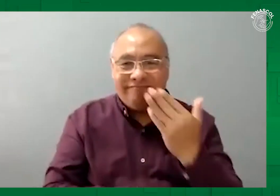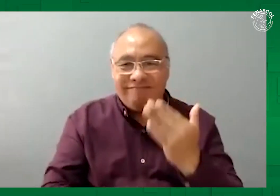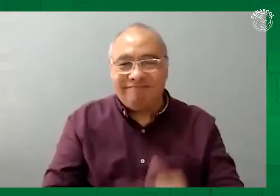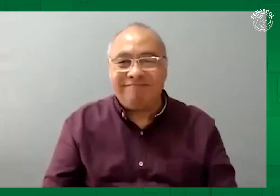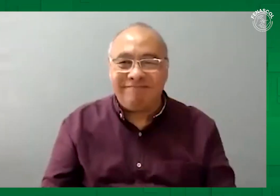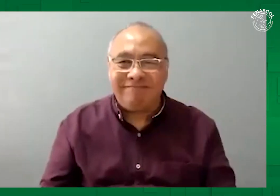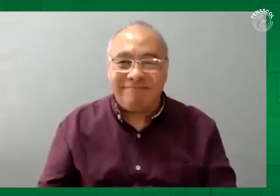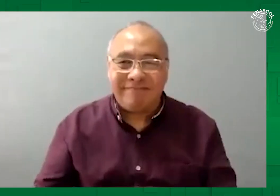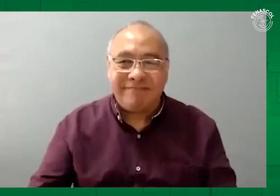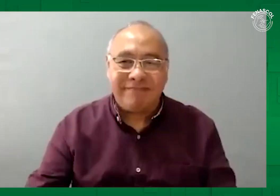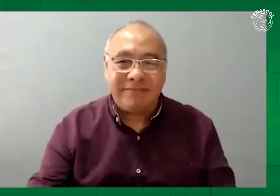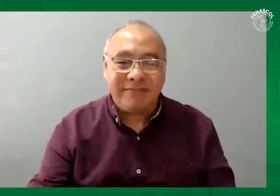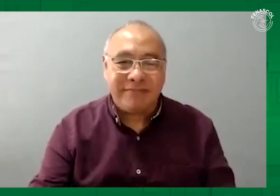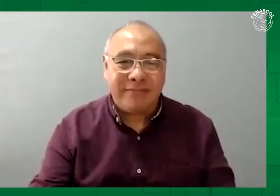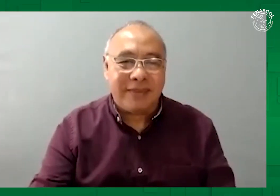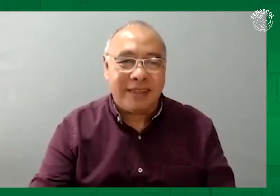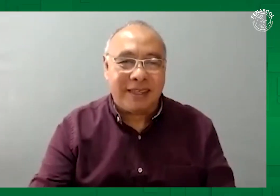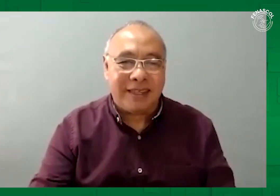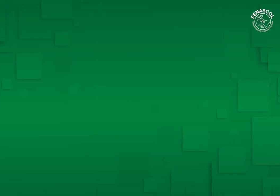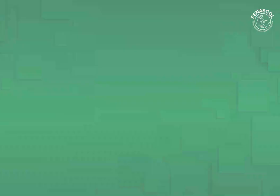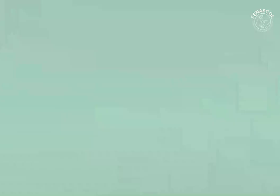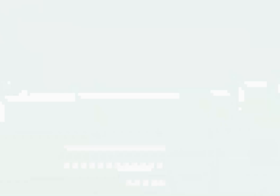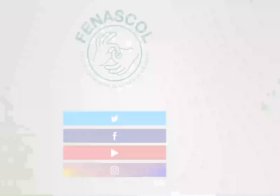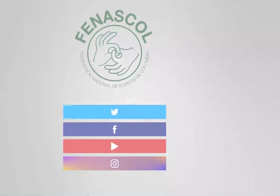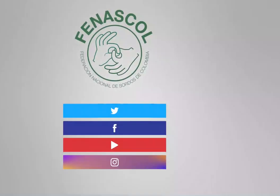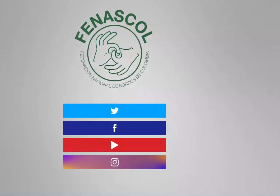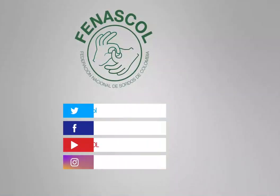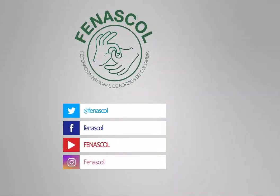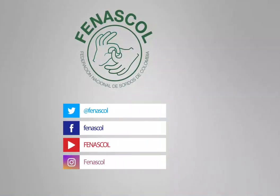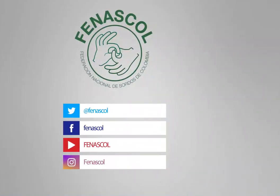muchísimas gracias, doctor José Vicente. Gracias. Gracias.